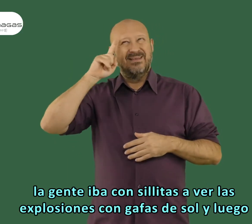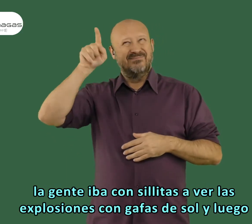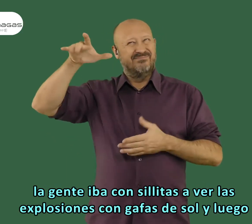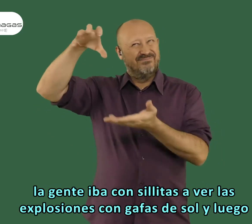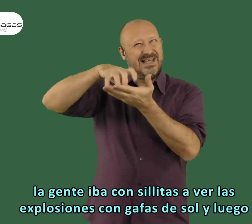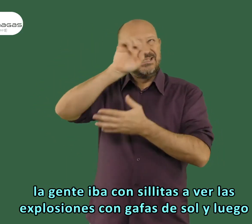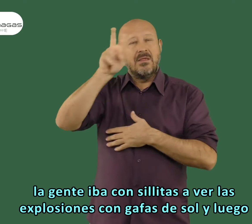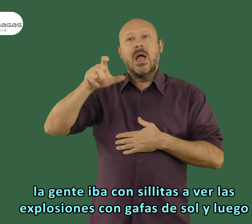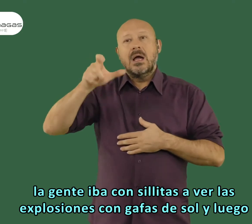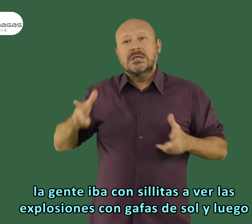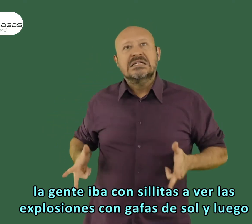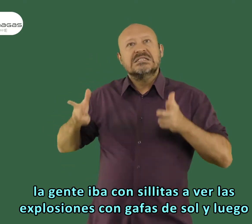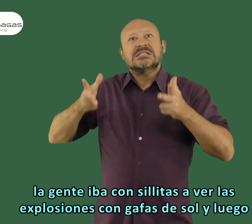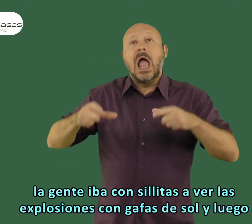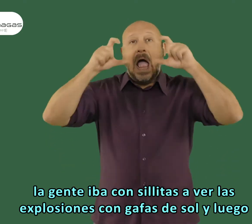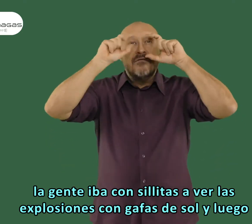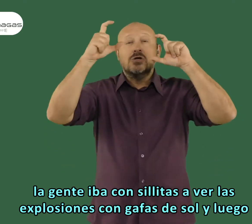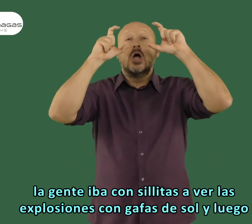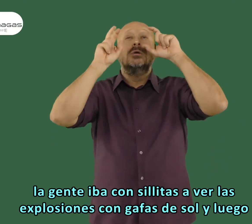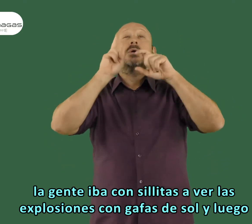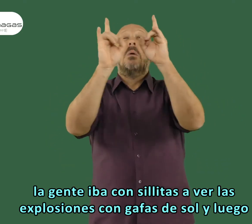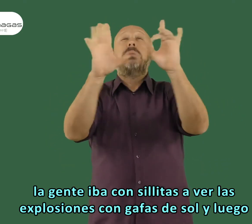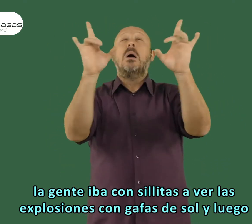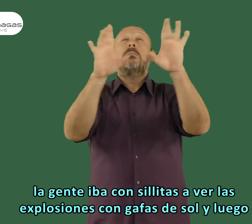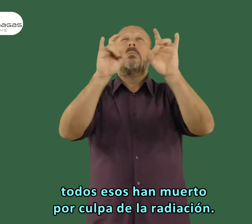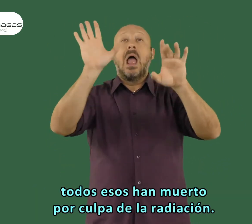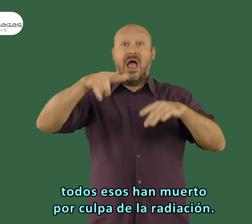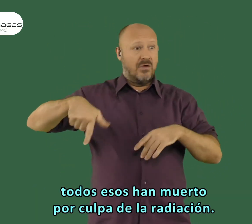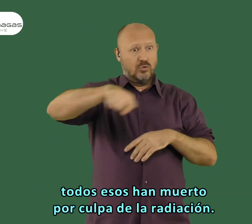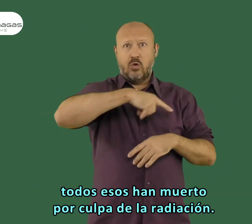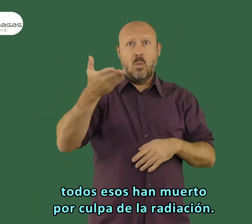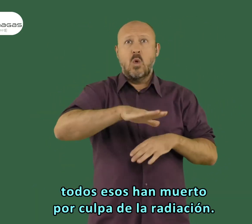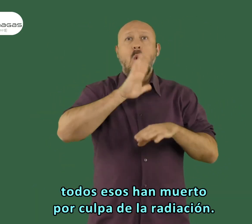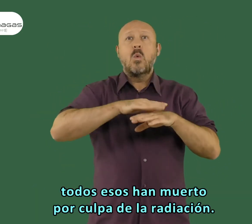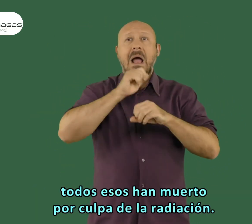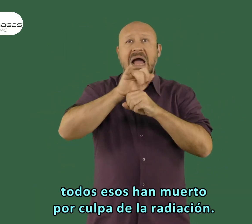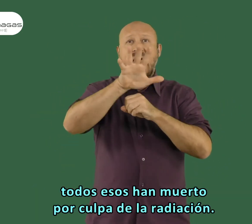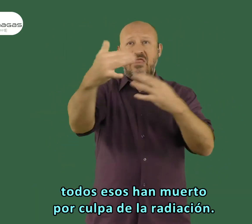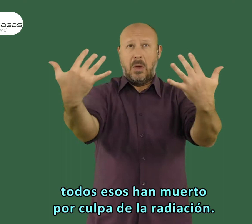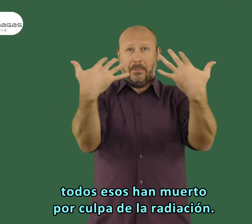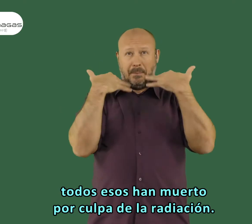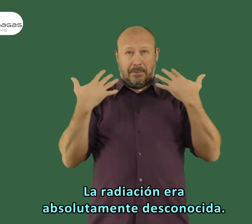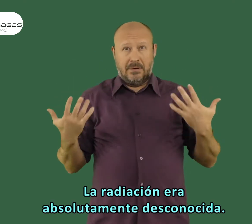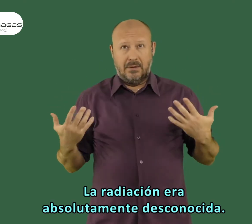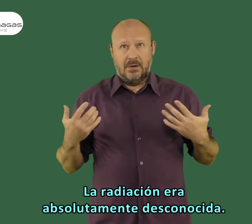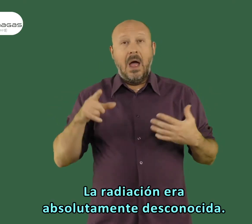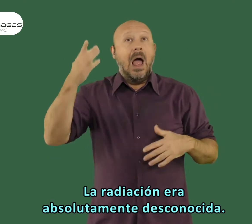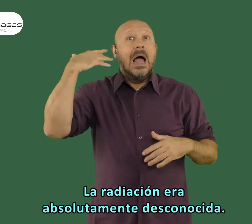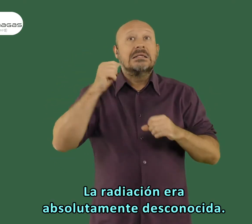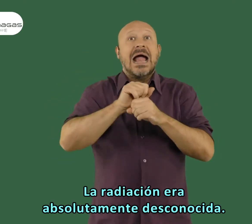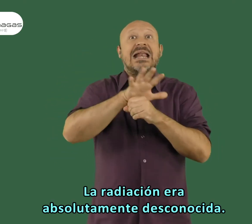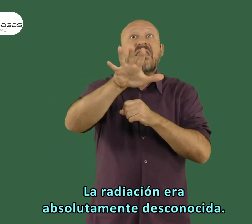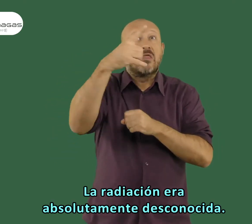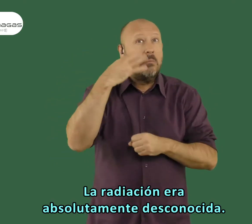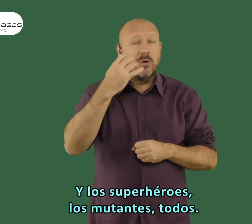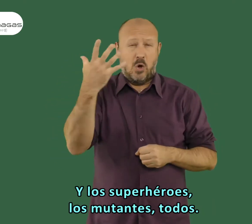en Grumb Lake, la gente iba con sillitas a ver las explosiones con gafas de sol. Y luego todos esos han muerto por culpa de la radiación. La radiación